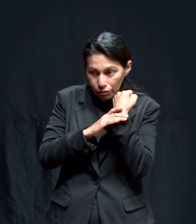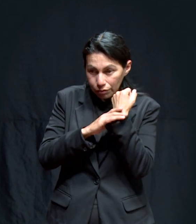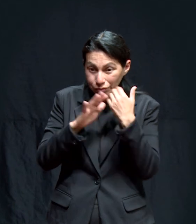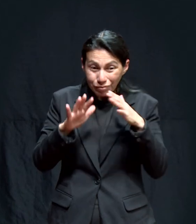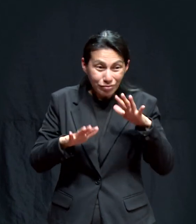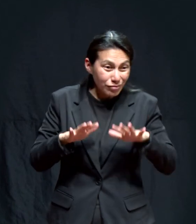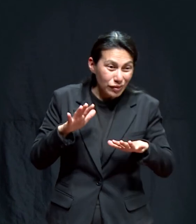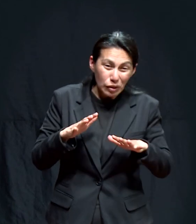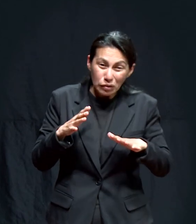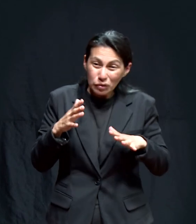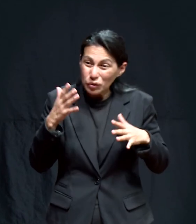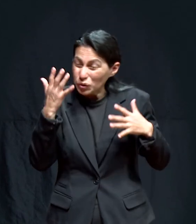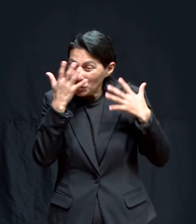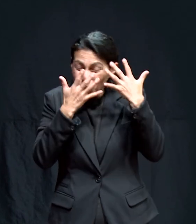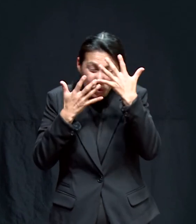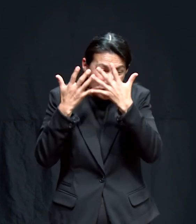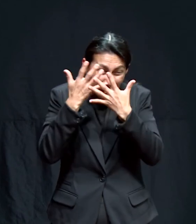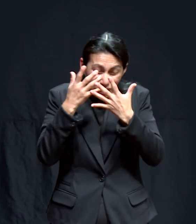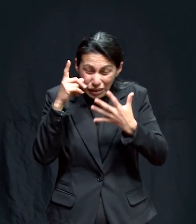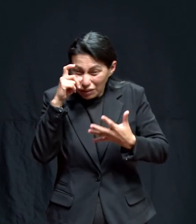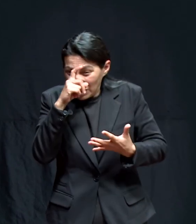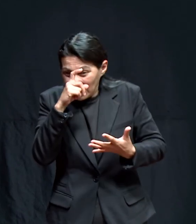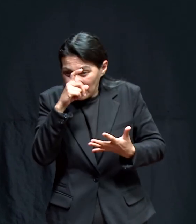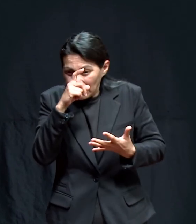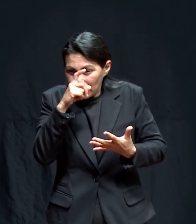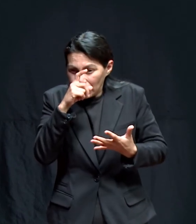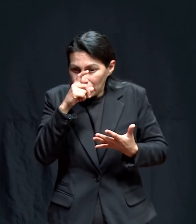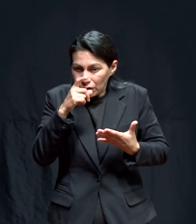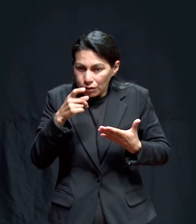el camino cuando me siento confundida.